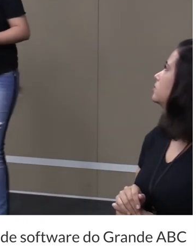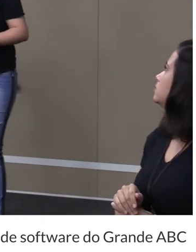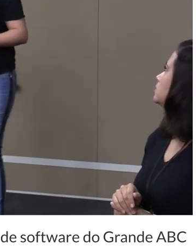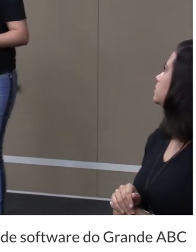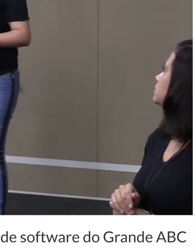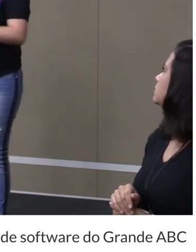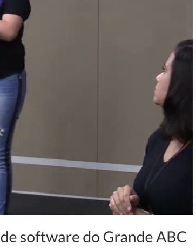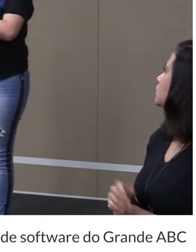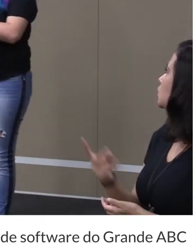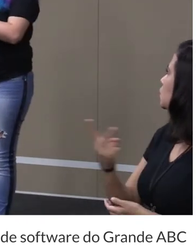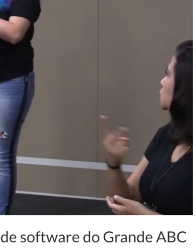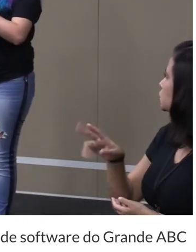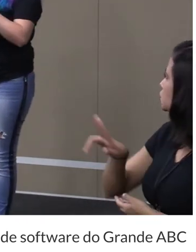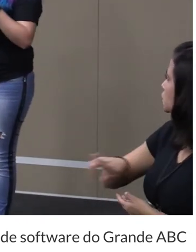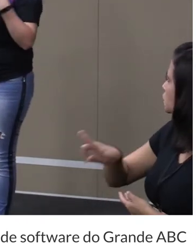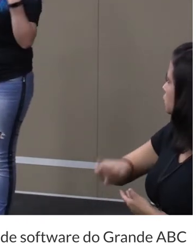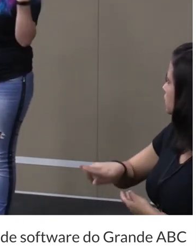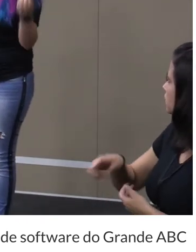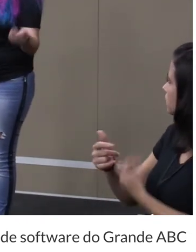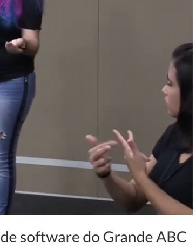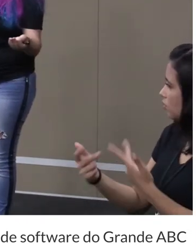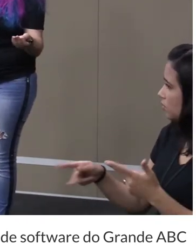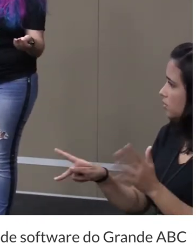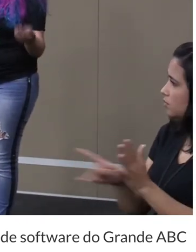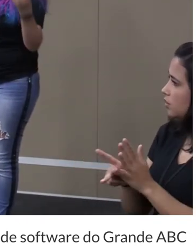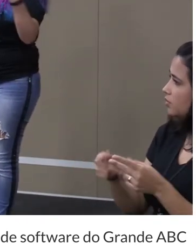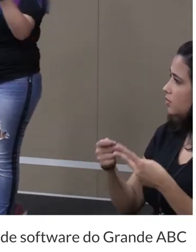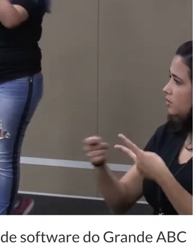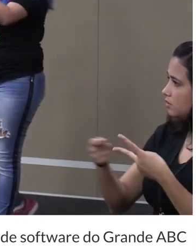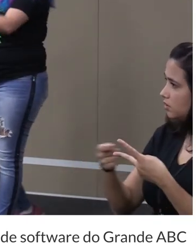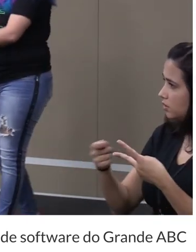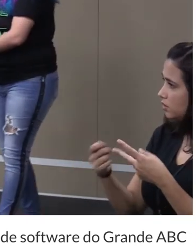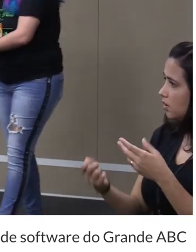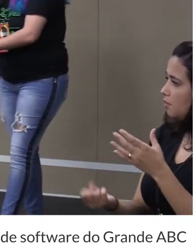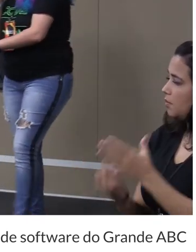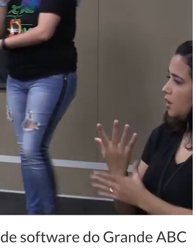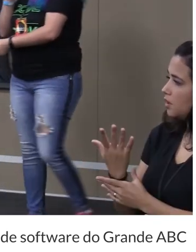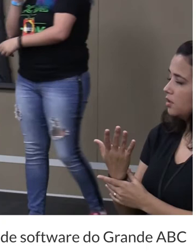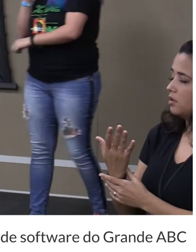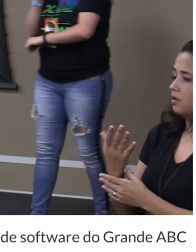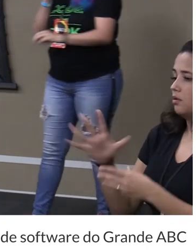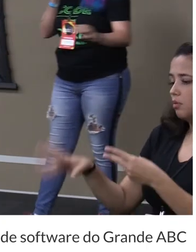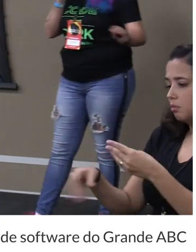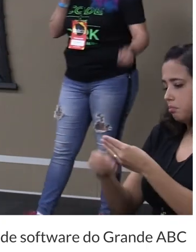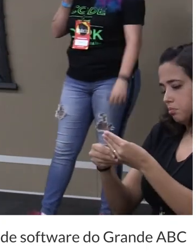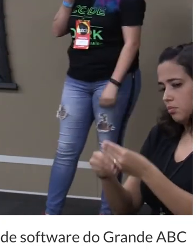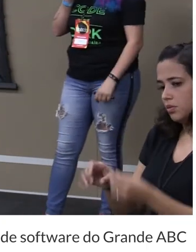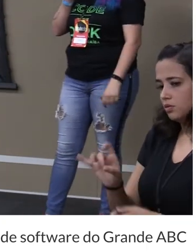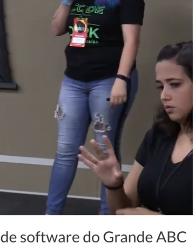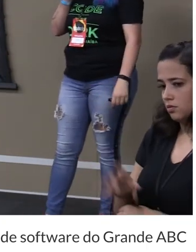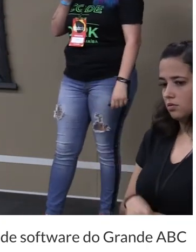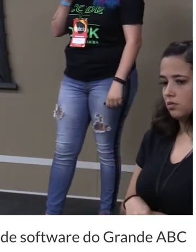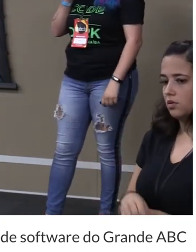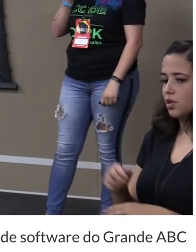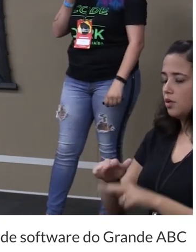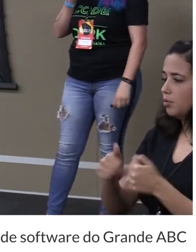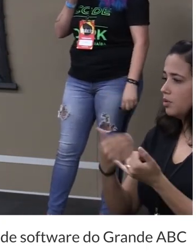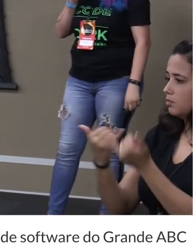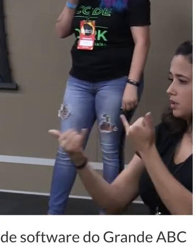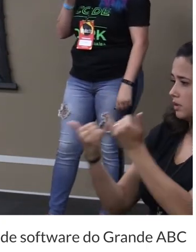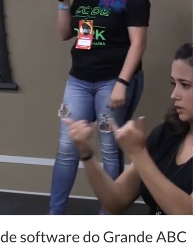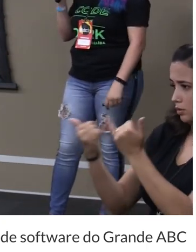exatamente os dois utilizam das coisas do JavaScript para criar os seus componentes só por isso que eles são tão